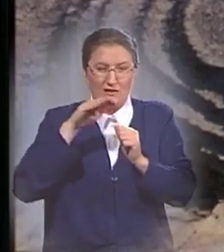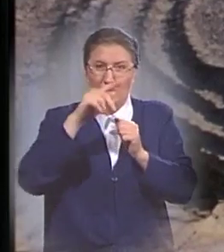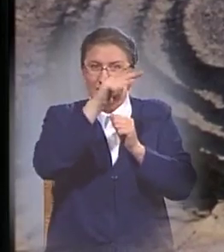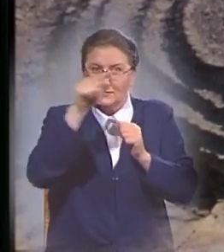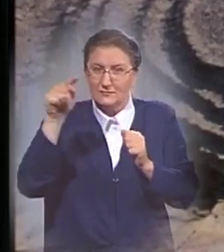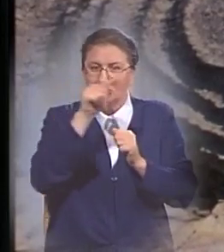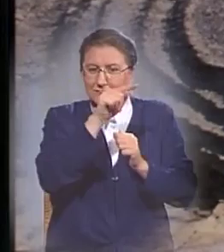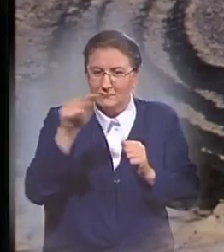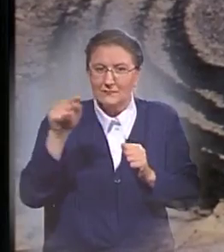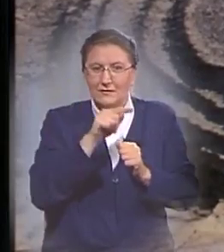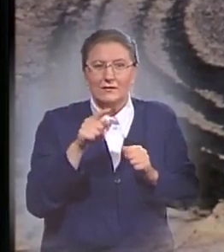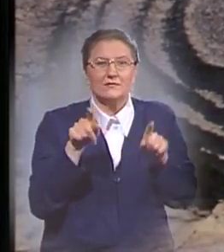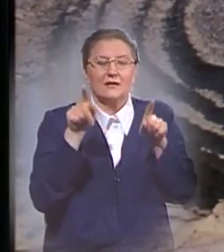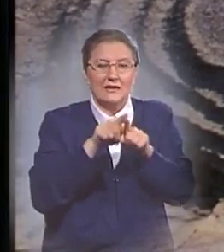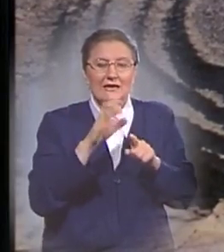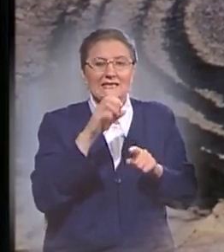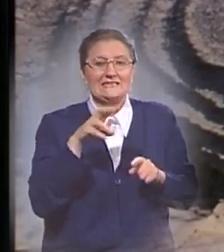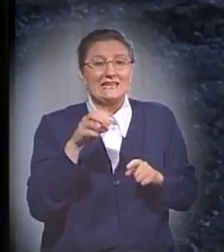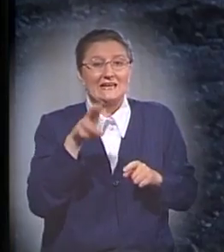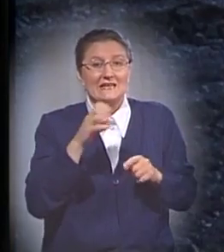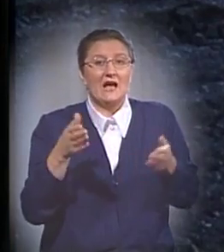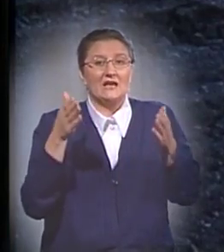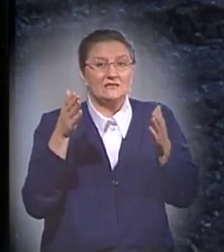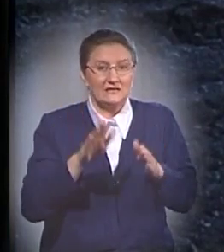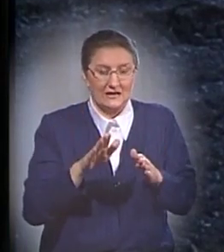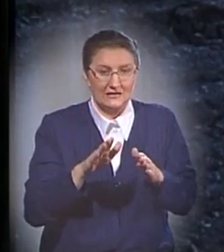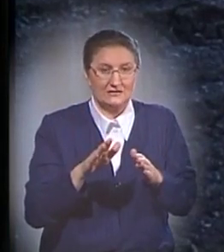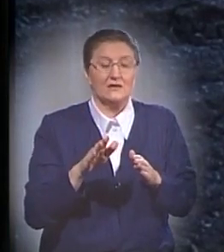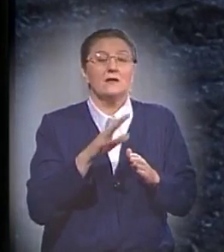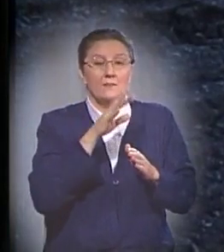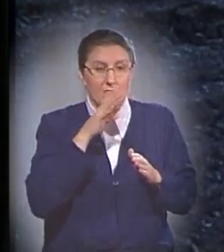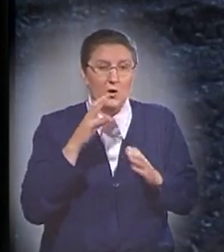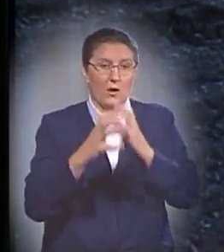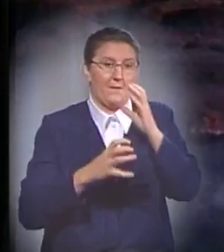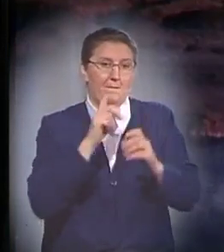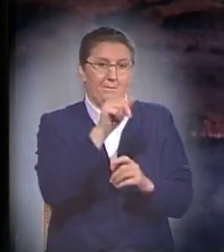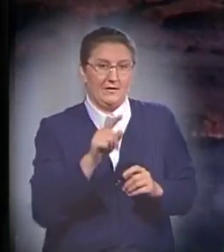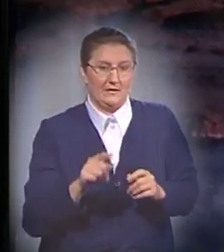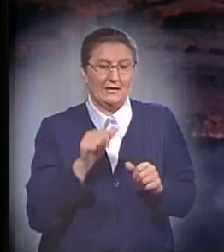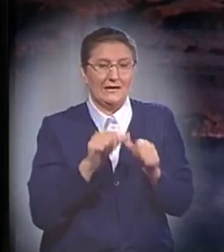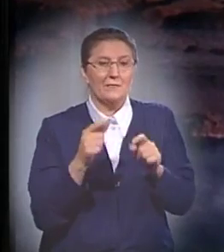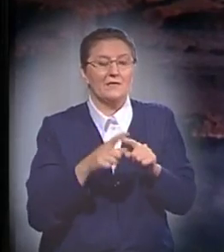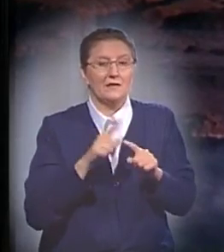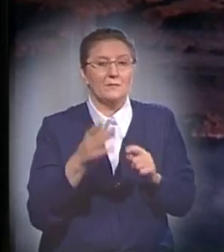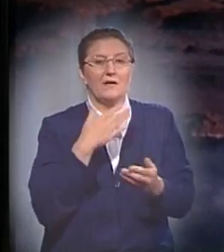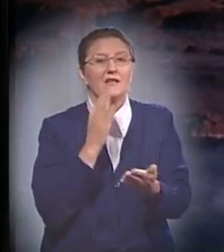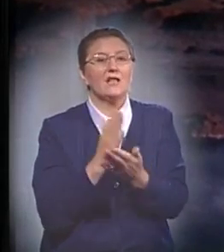можно полагать, что такие же следы остались на побережьях континентов Земли. Именно это мы и находим на всех